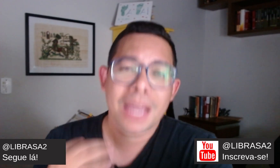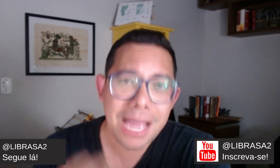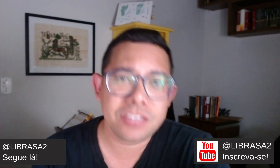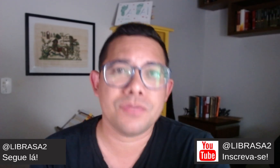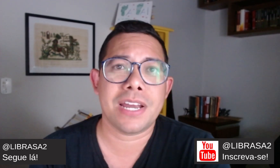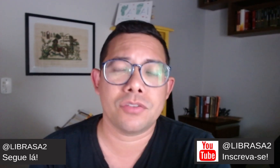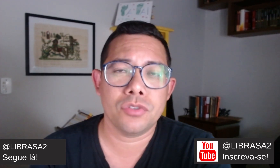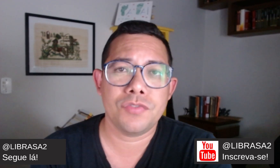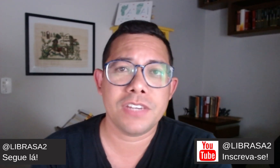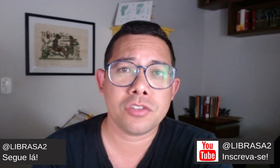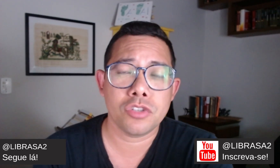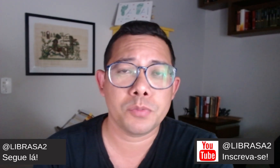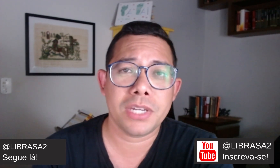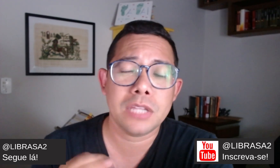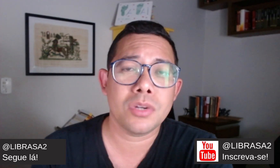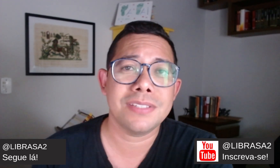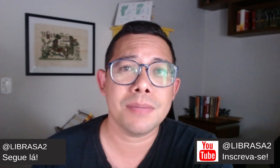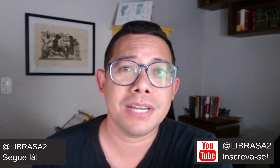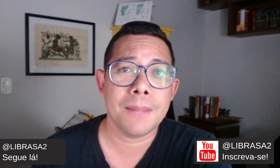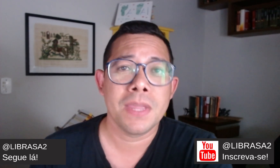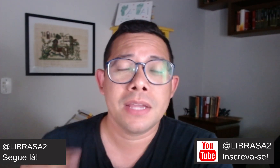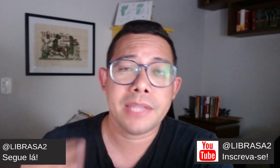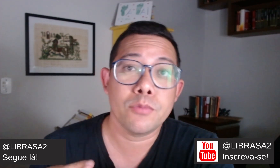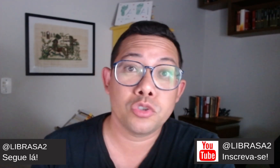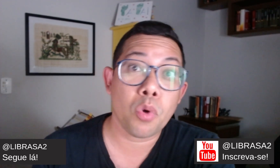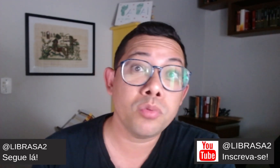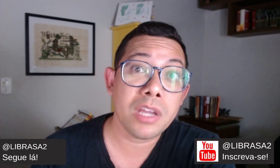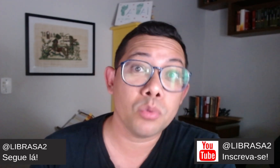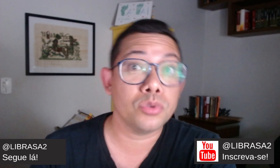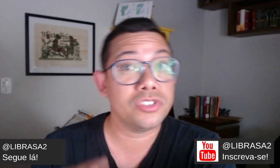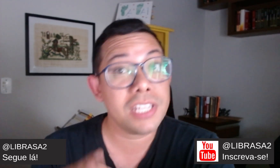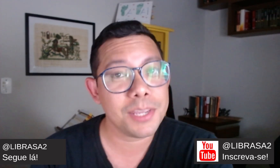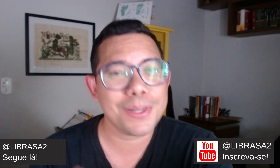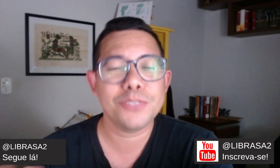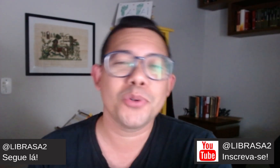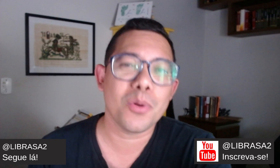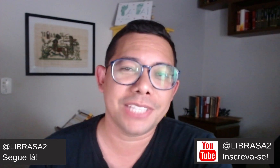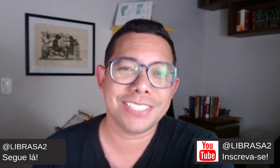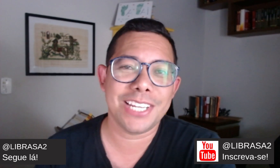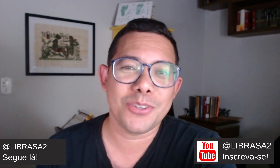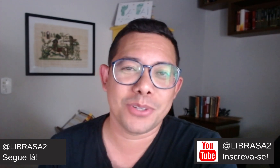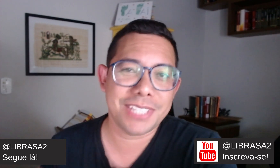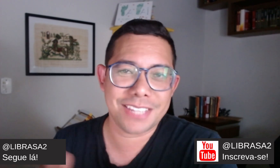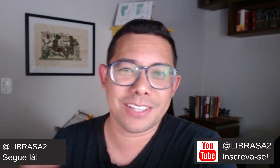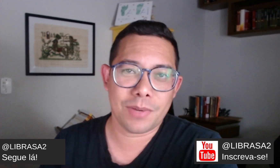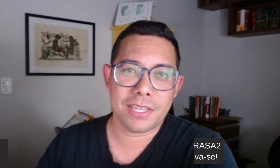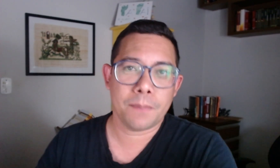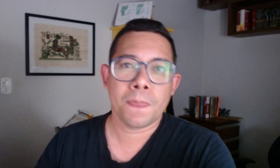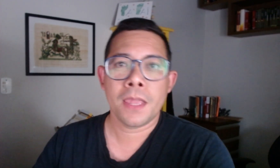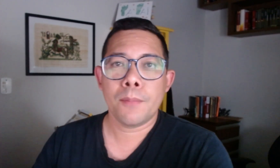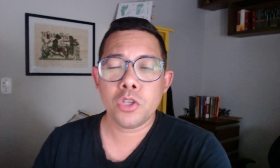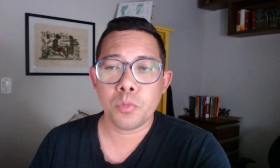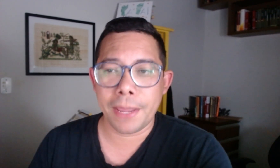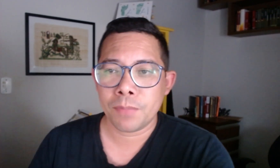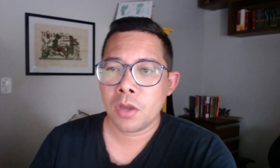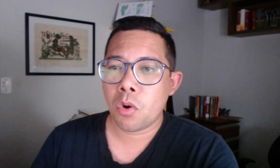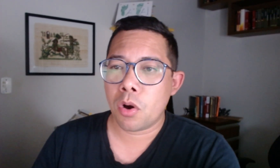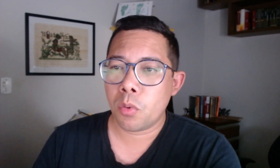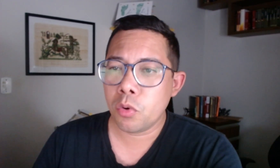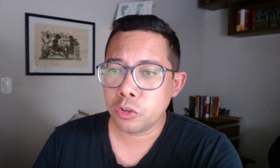ativar as notificações, porque toda semana temos conteúdos de Libras no contexto religioso cristão aqui. Muito bem. Os